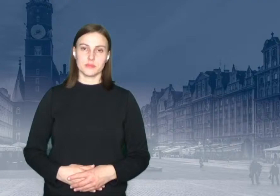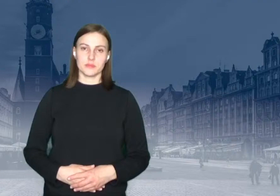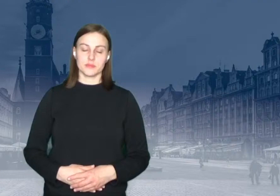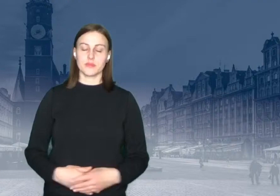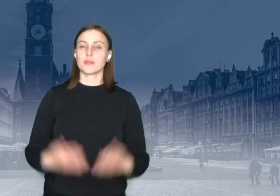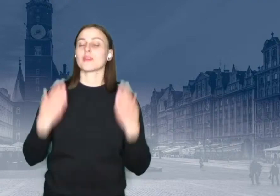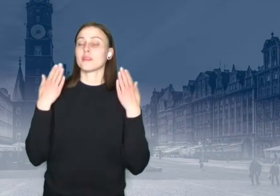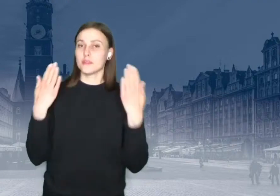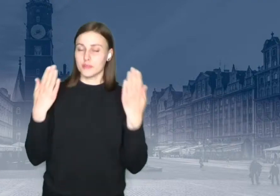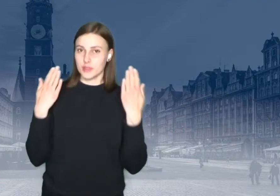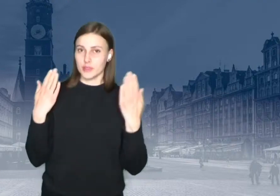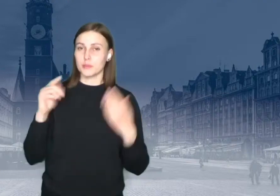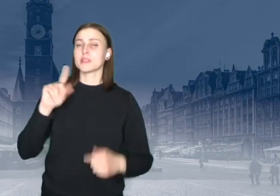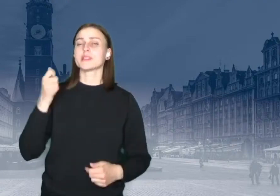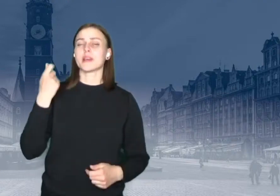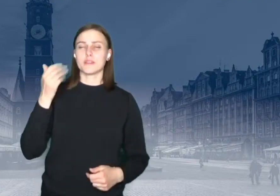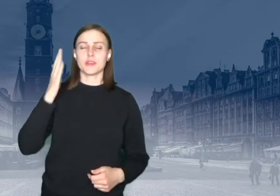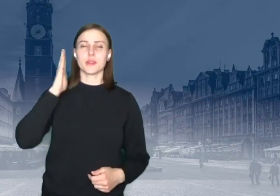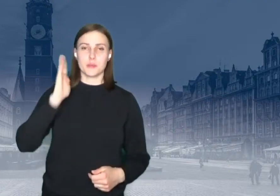Dzień dobry.